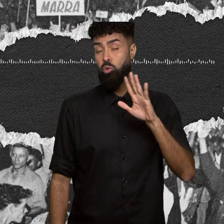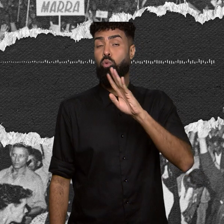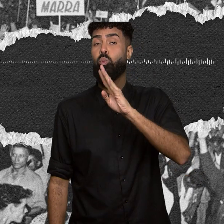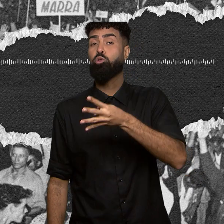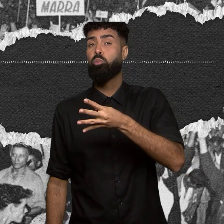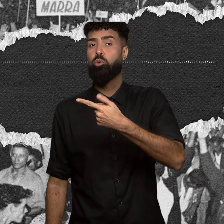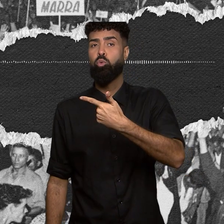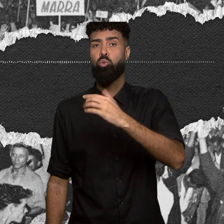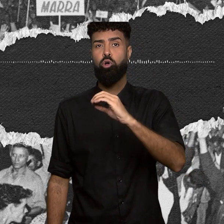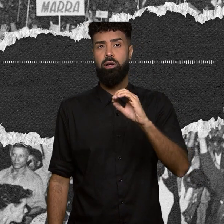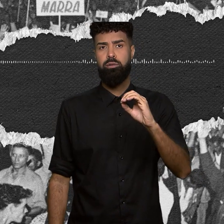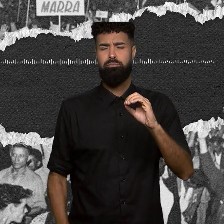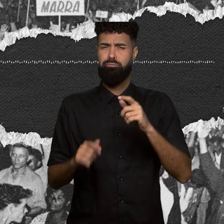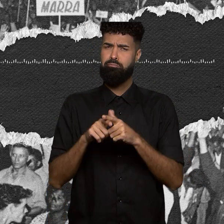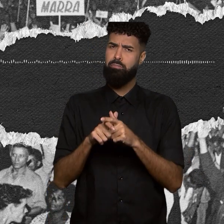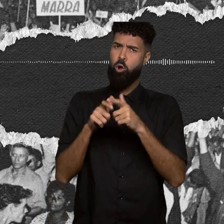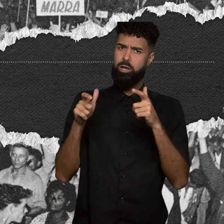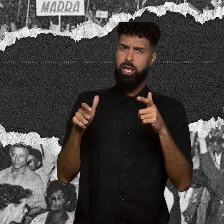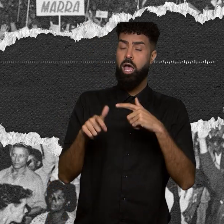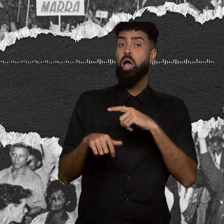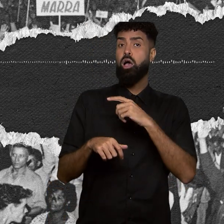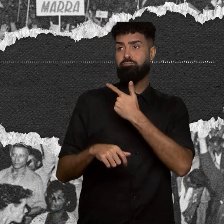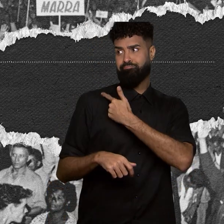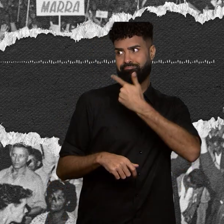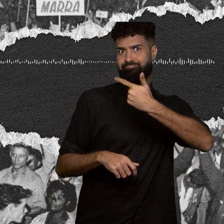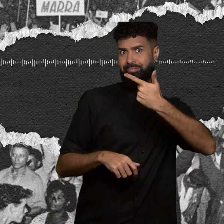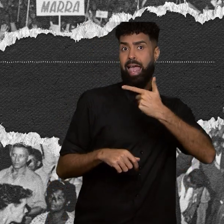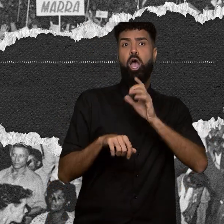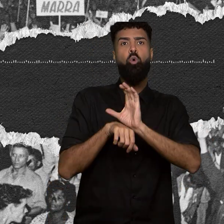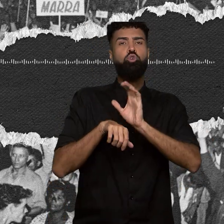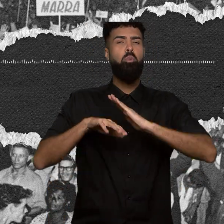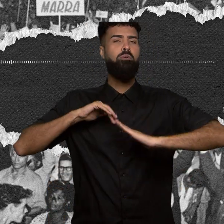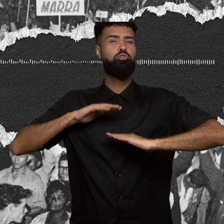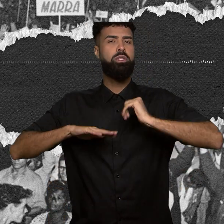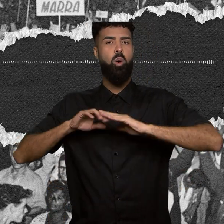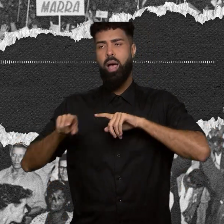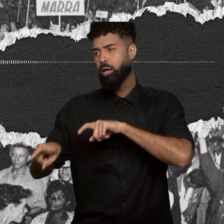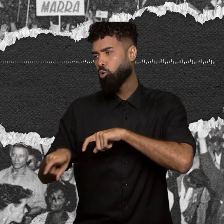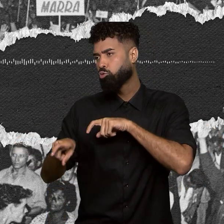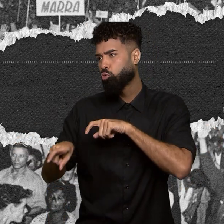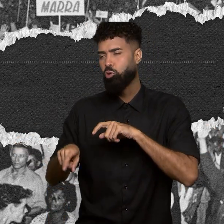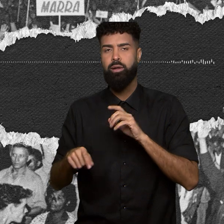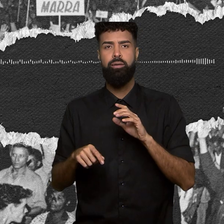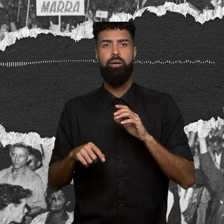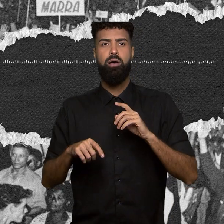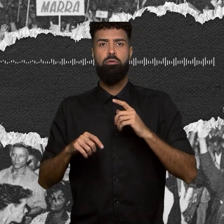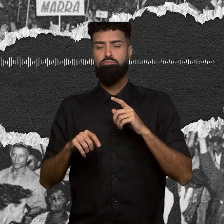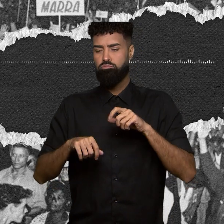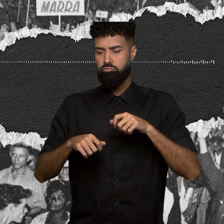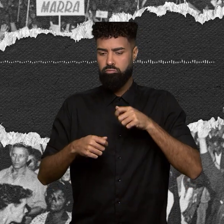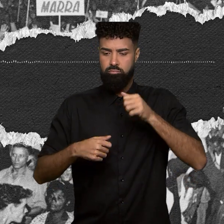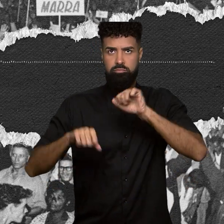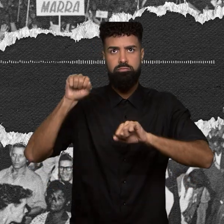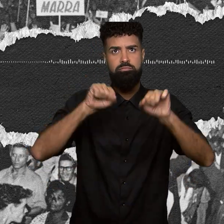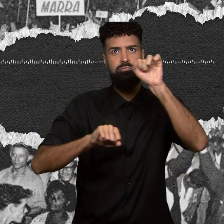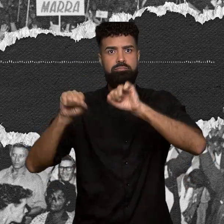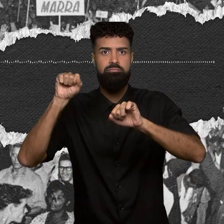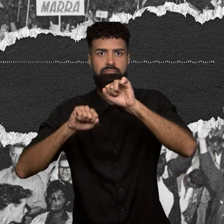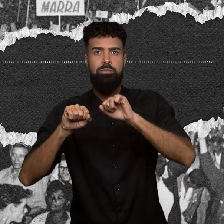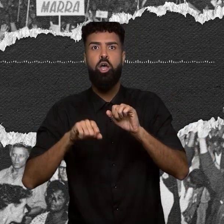A grande maioria delas de cursos profissionalizantes, como agricultura, artes domésticas, polícia civil, curso normal para formar professores